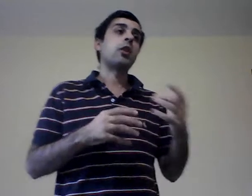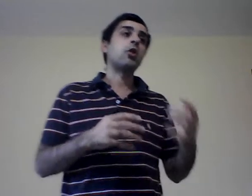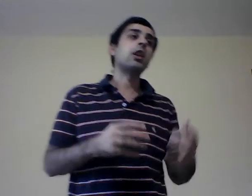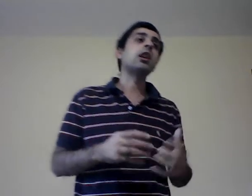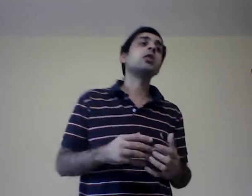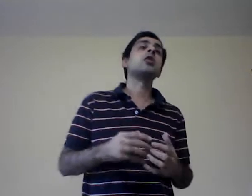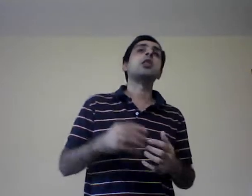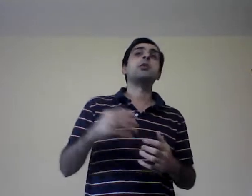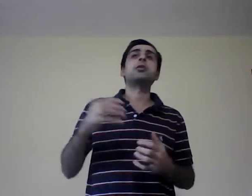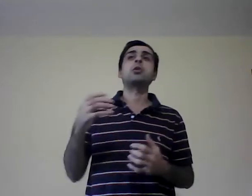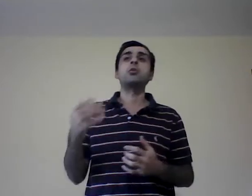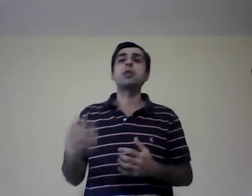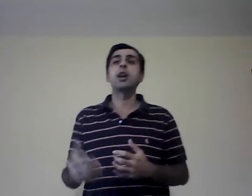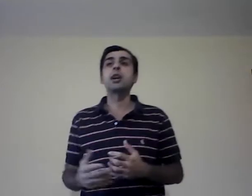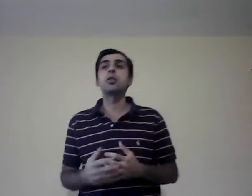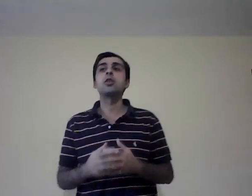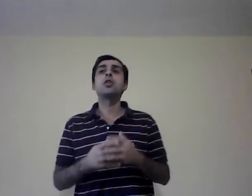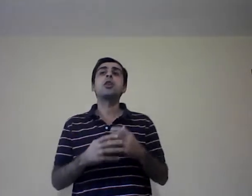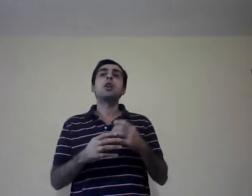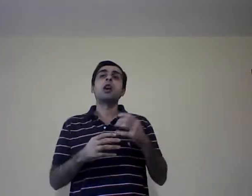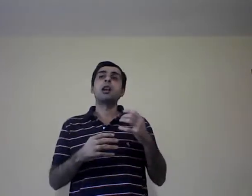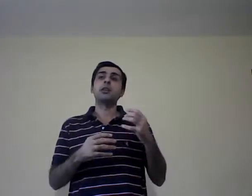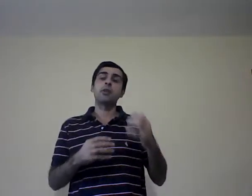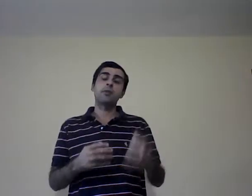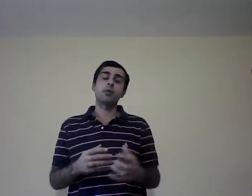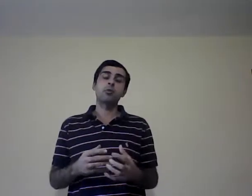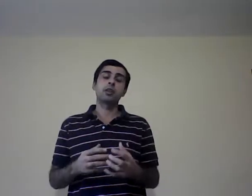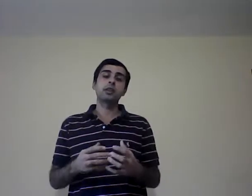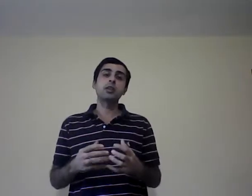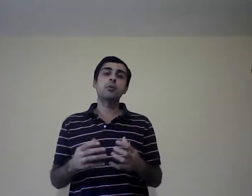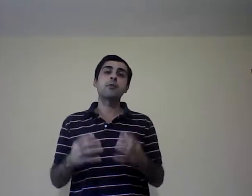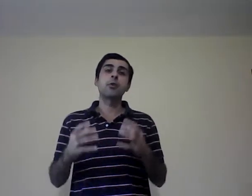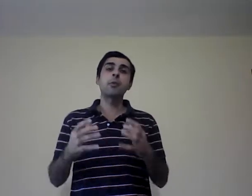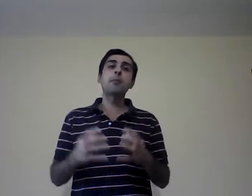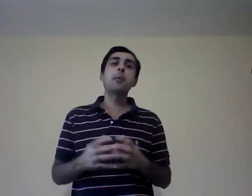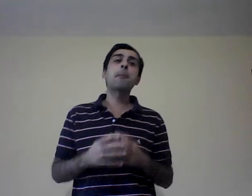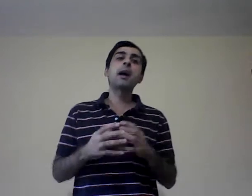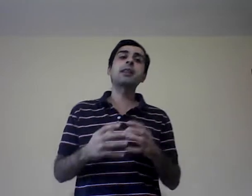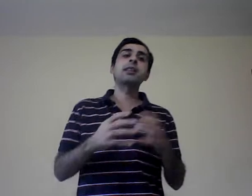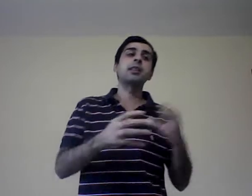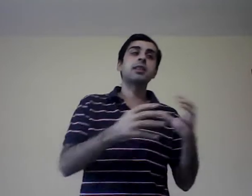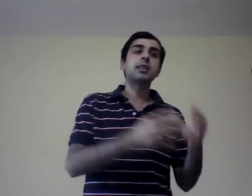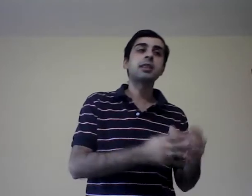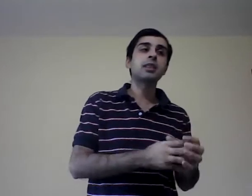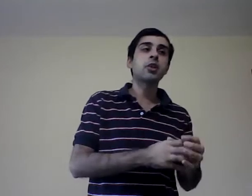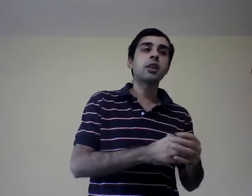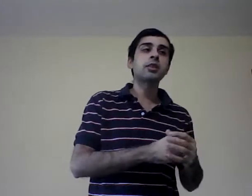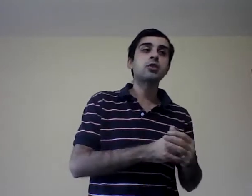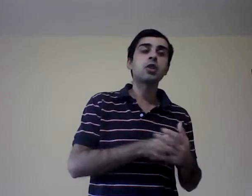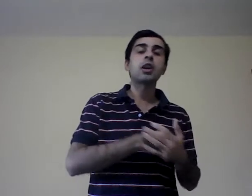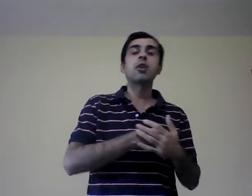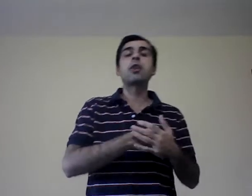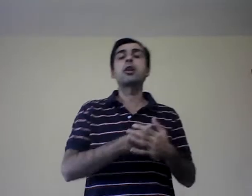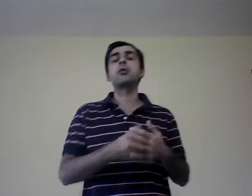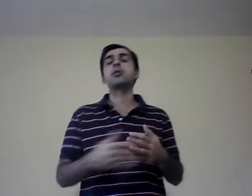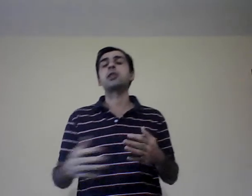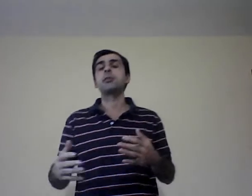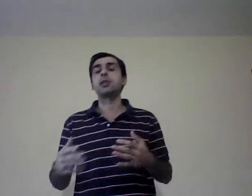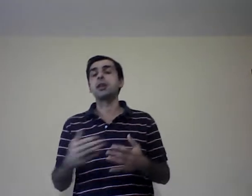colegio, a nivel secundario, a nivel facultativo, formamos parte de distintas organizaciones a lo largo de nuestra vida, la